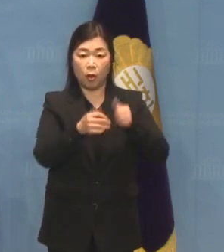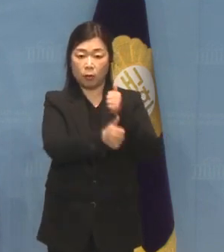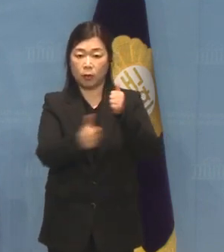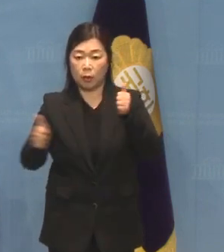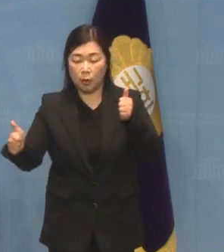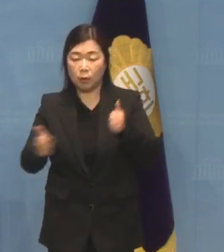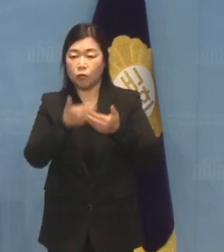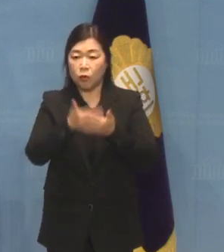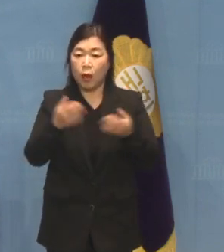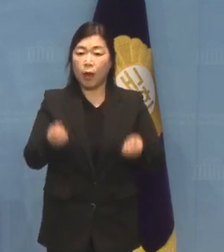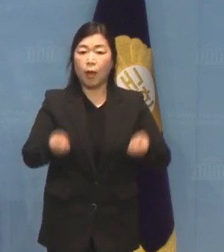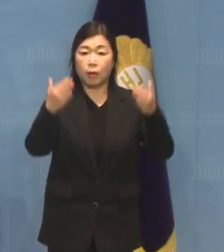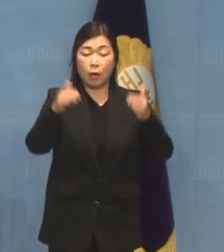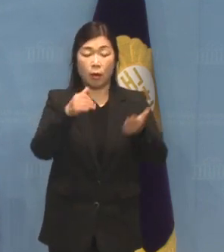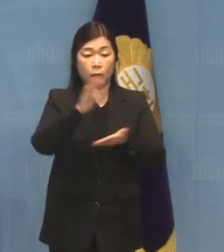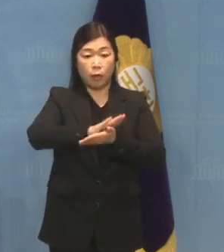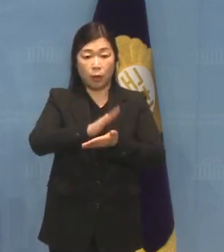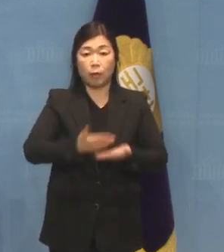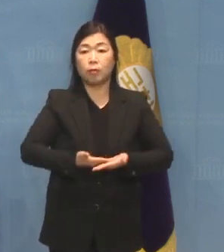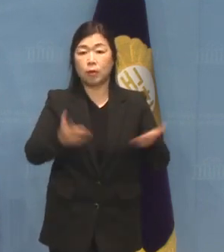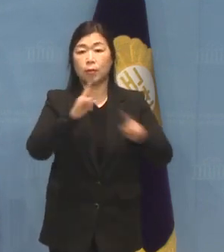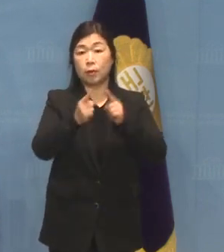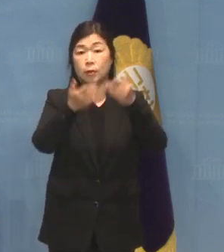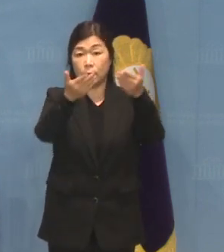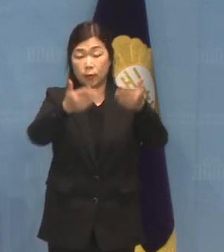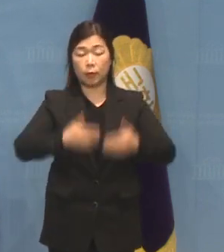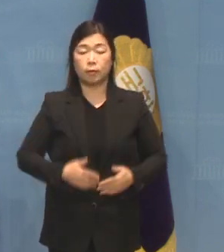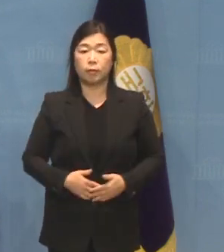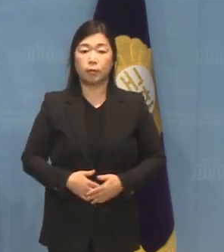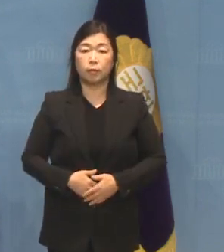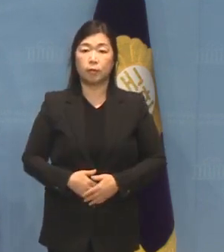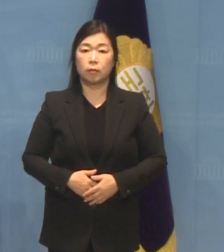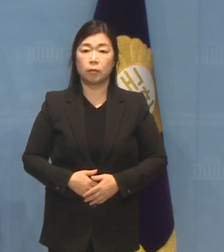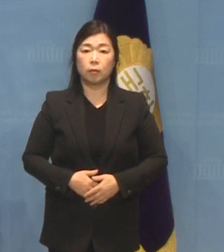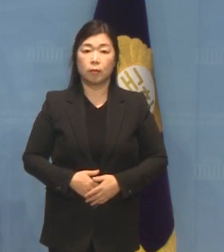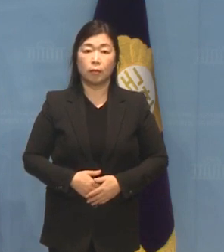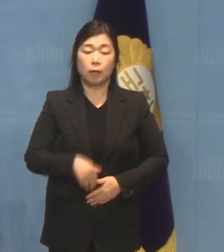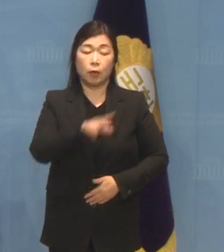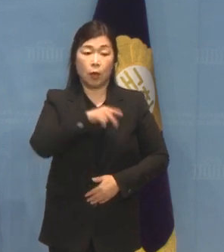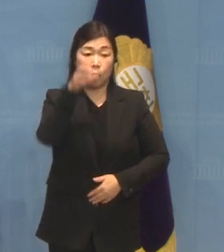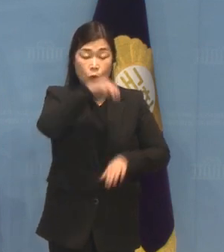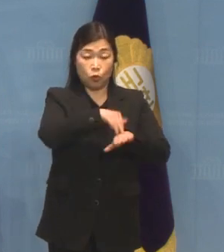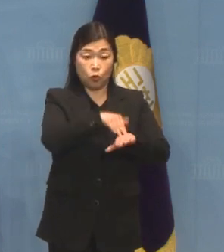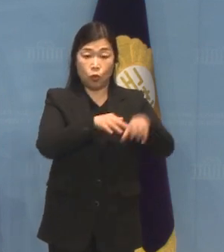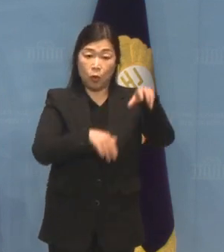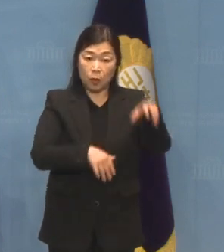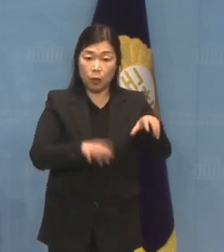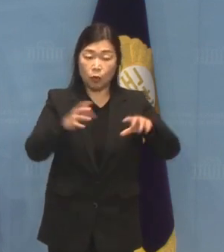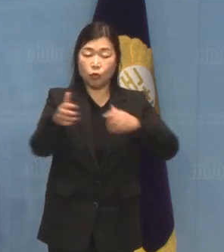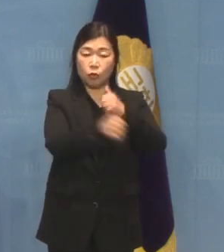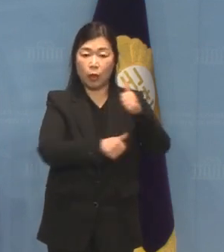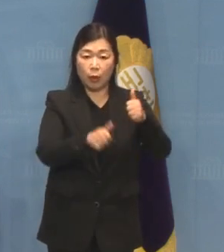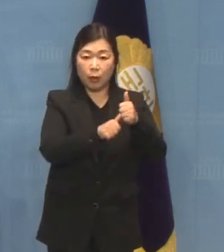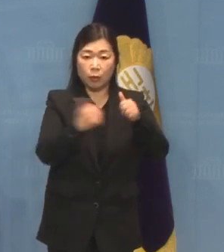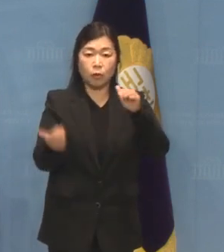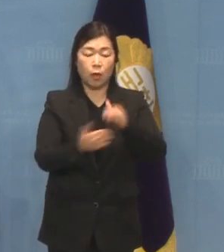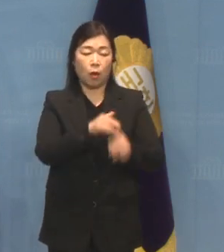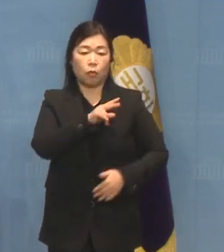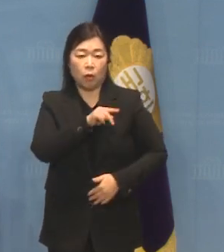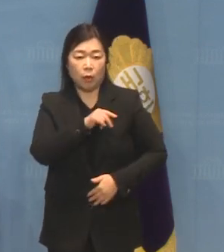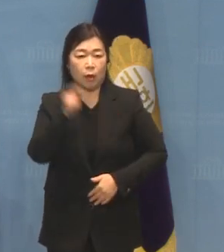주요 행사 및 발간물을 브리핑하겠습니다 의정연수원에서 진행하는 국회 최고위